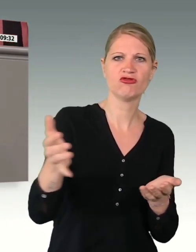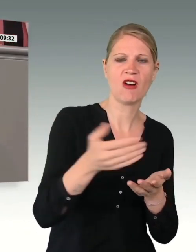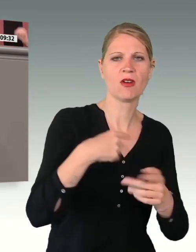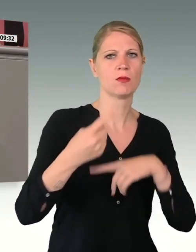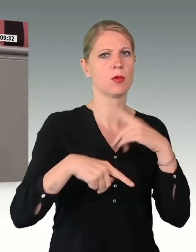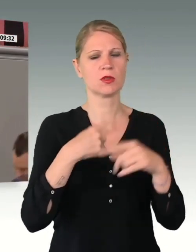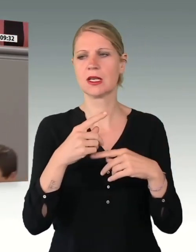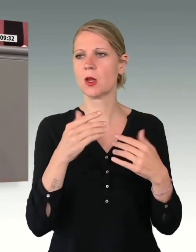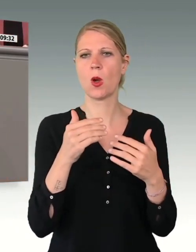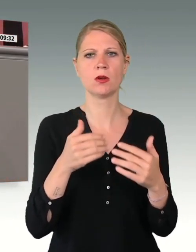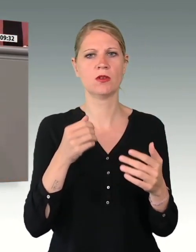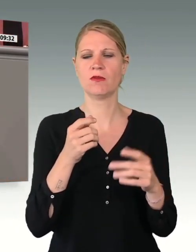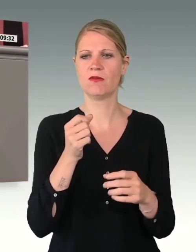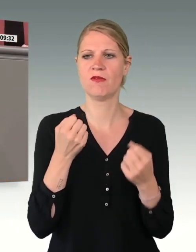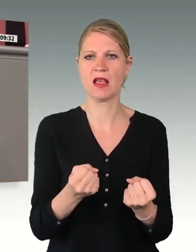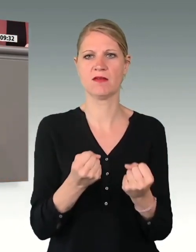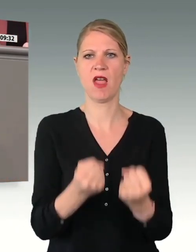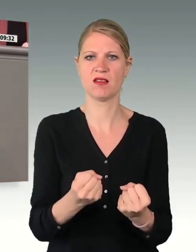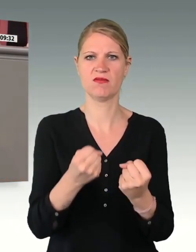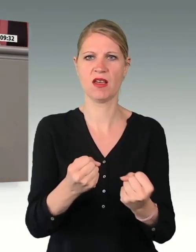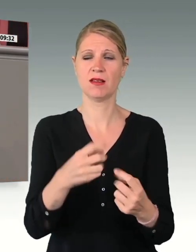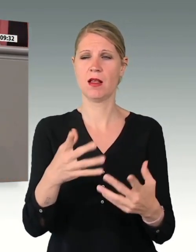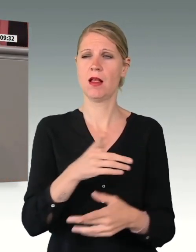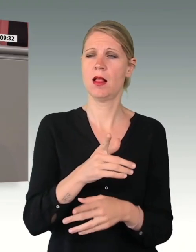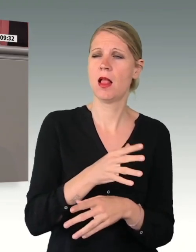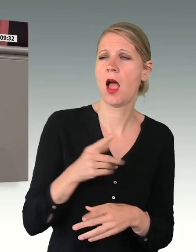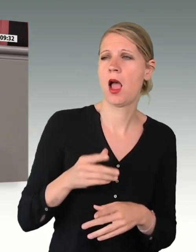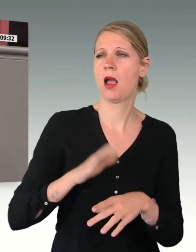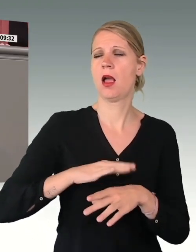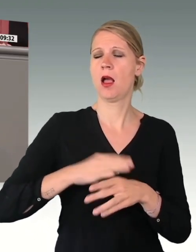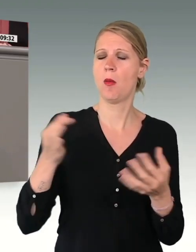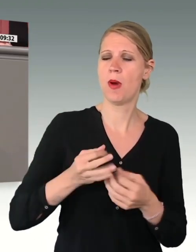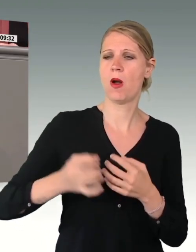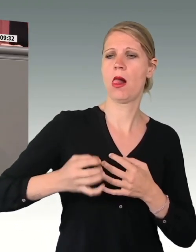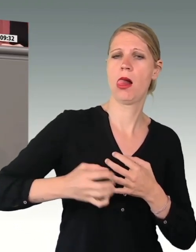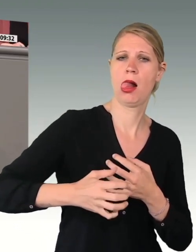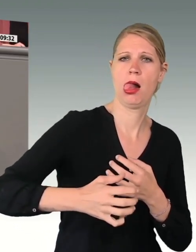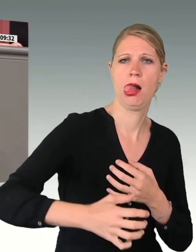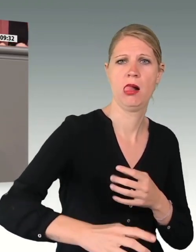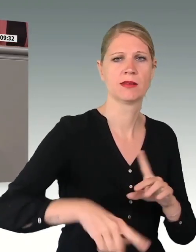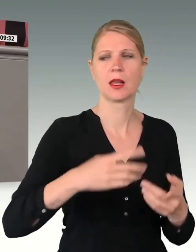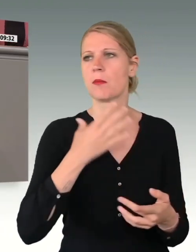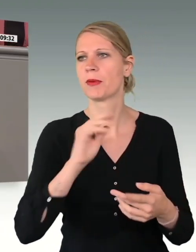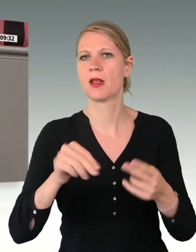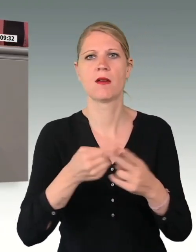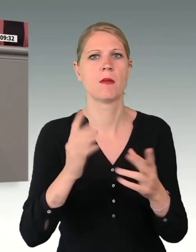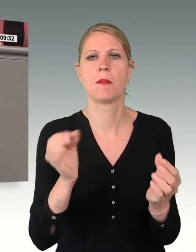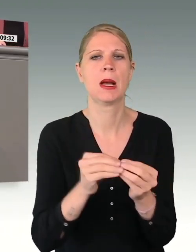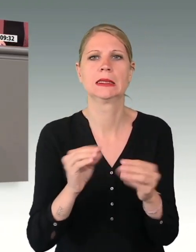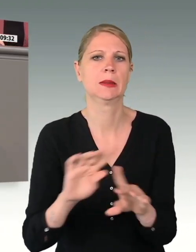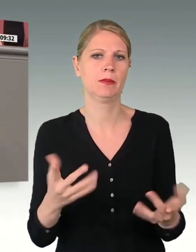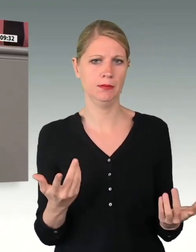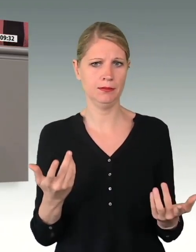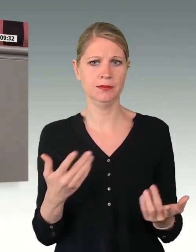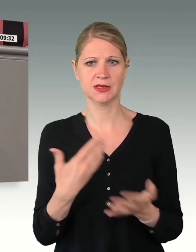und nicht ausreichend bedarfsorientiert. Und dadurch ergeben sich teilweise extreme Defizite in der materiellen Ausstattung der Truppe. Und wir